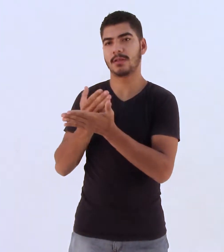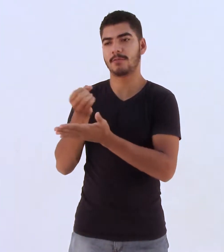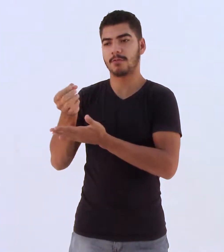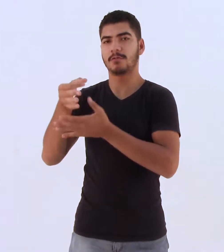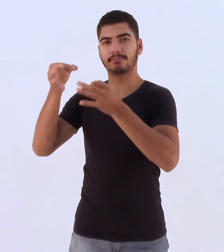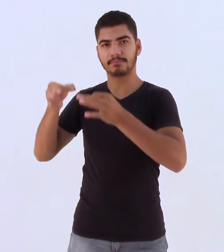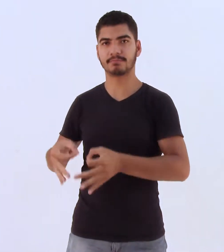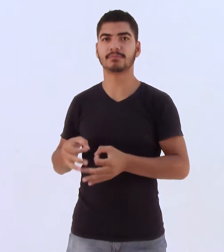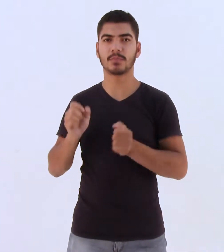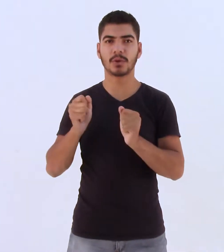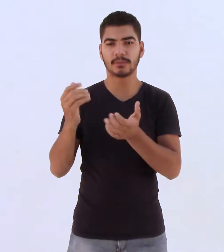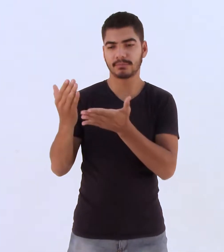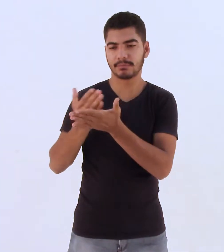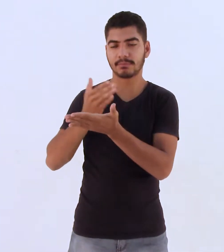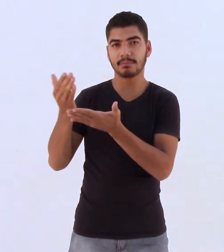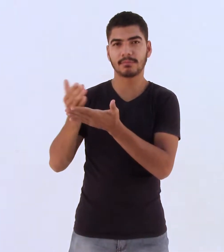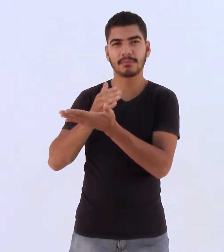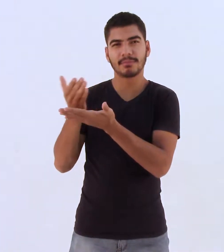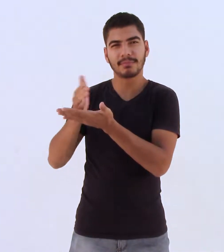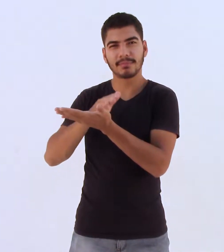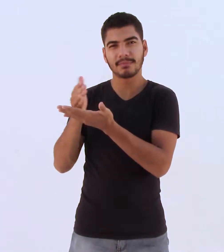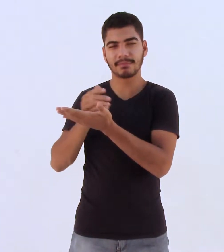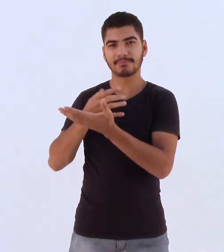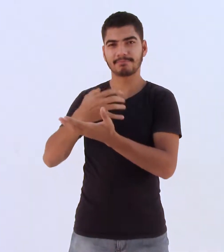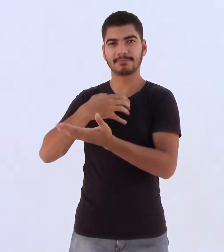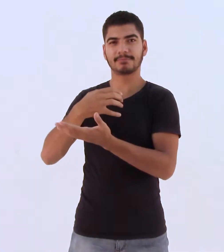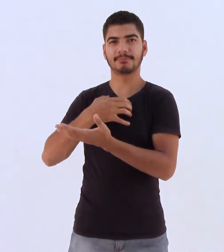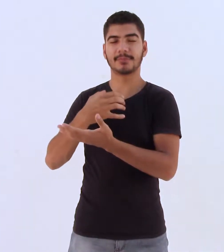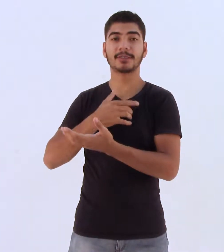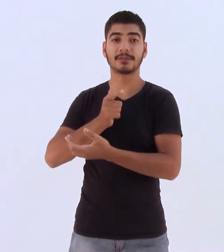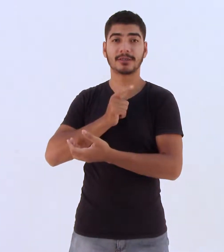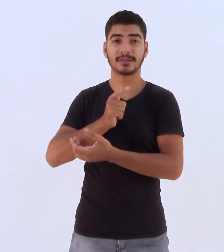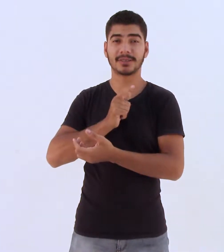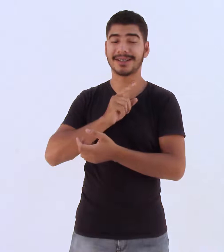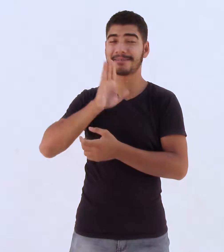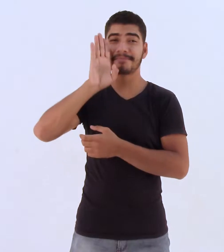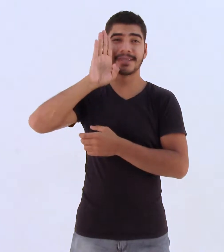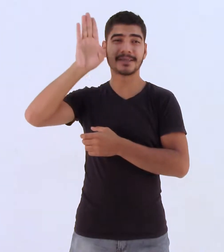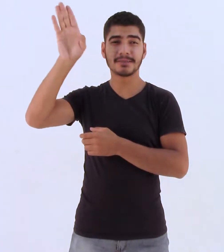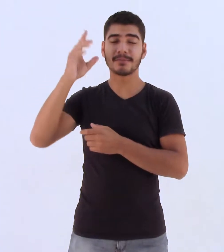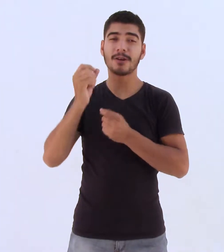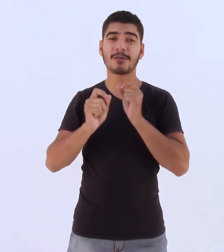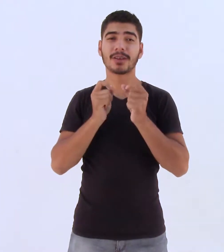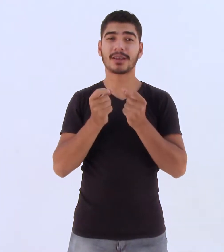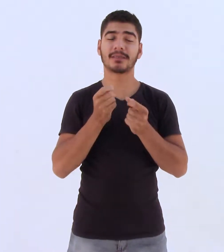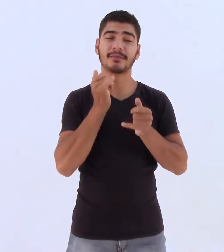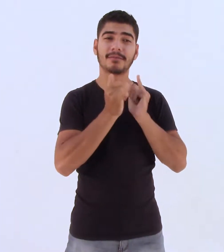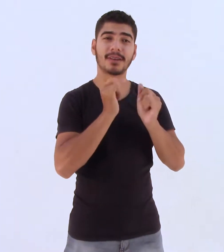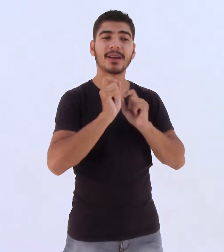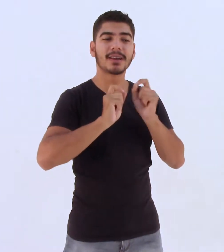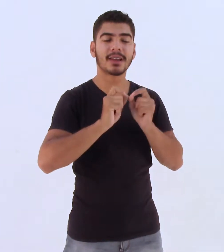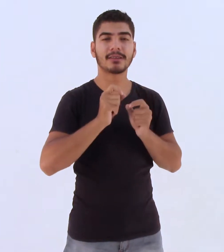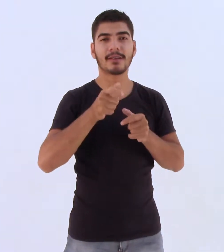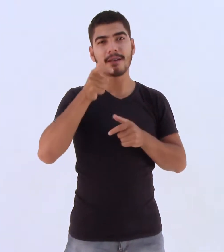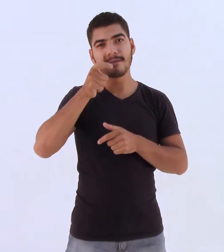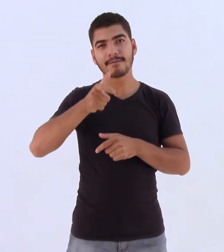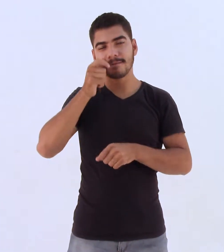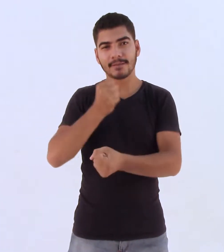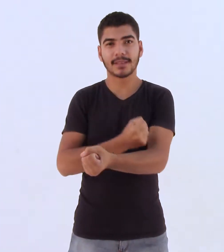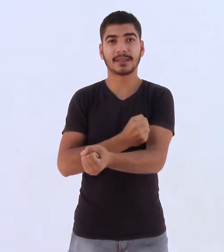poder folhear e sentir o cheiro. Essa sensação é um dos principais argumentos de quem é livrólota, termo usado